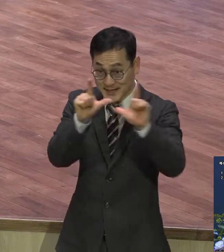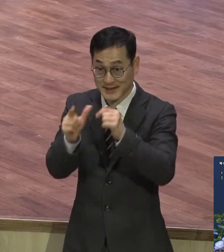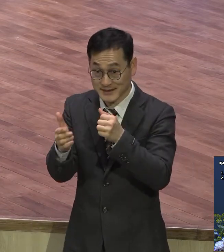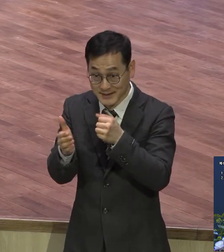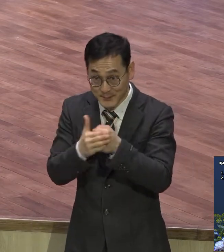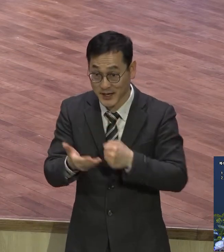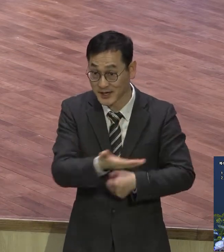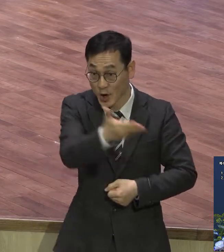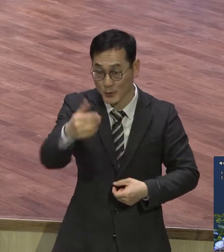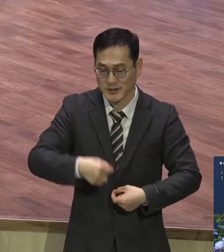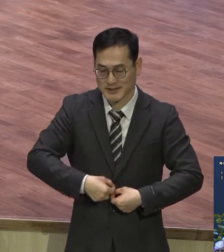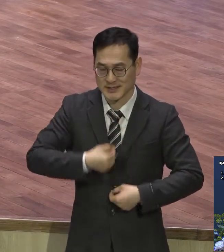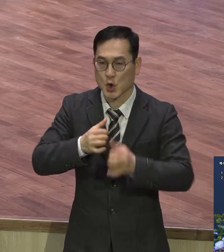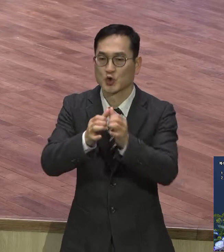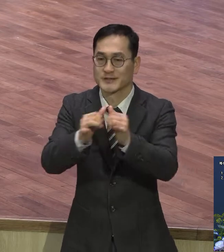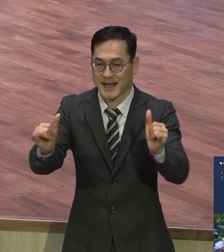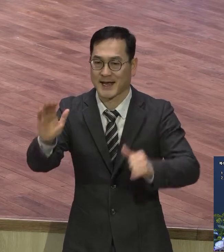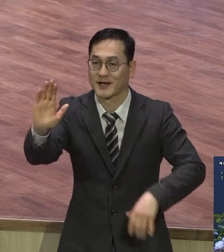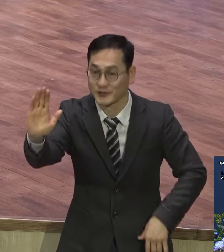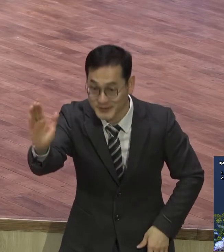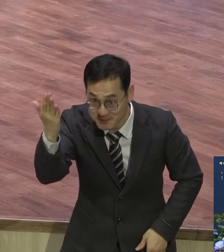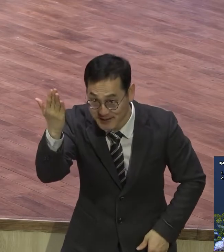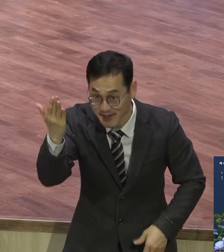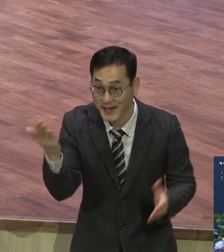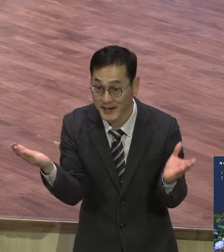어려운 자가 된 줄 믿으시기 바랍니다 의롭다